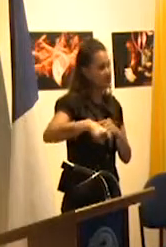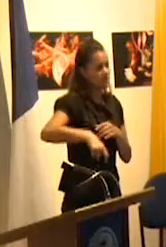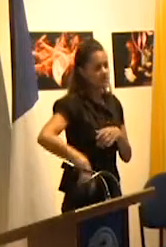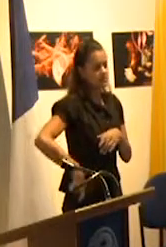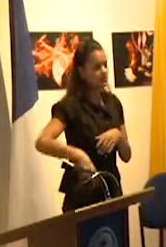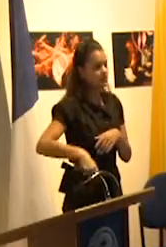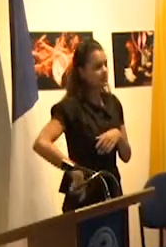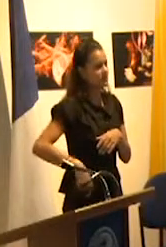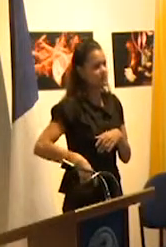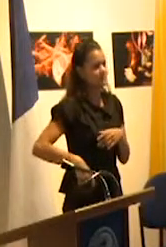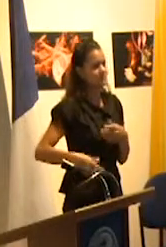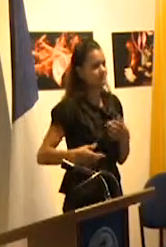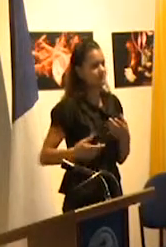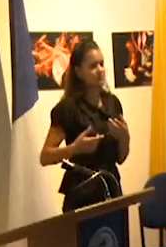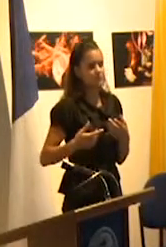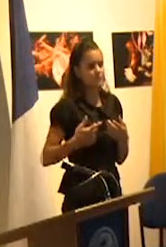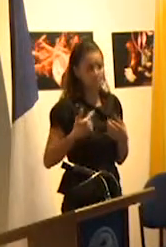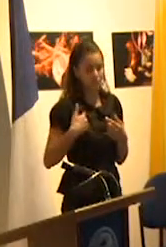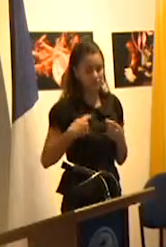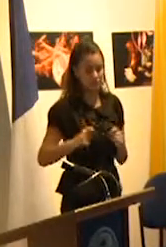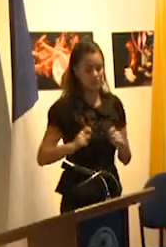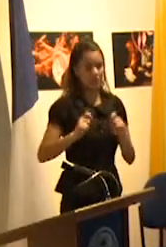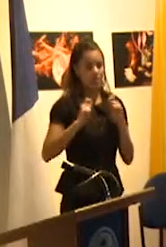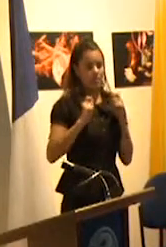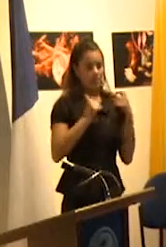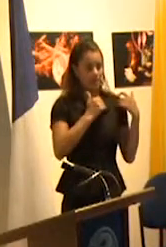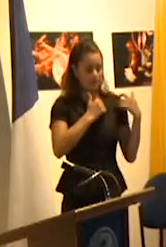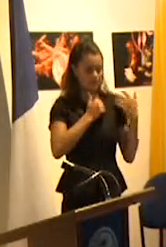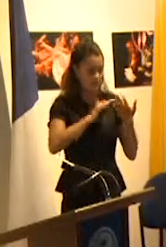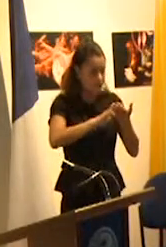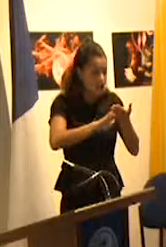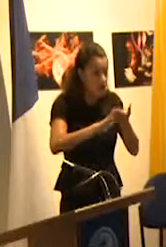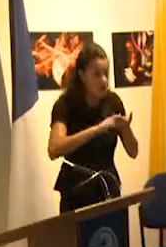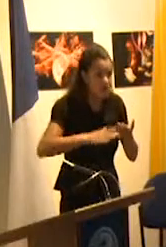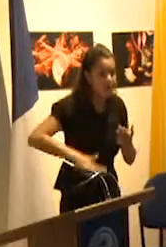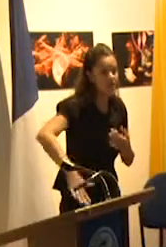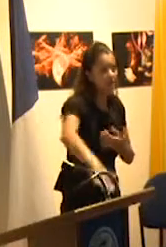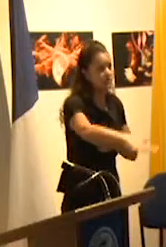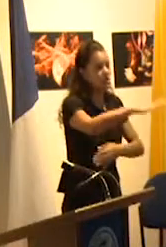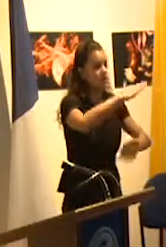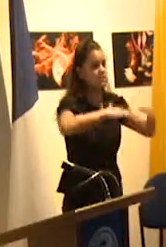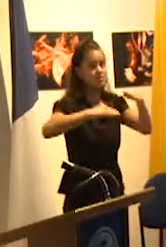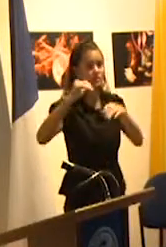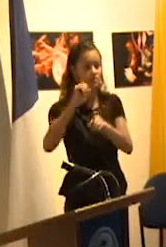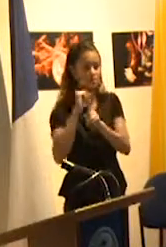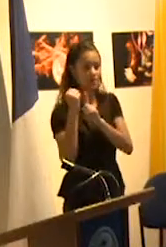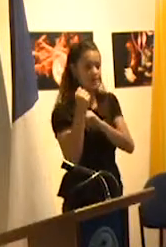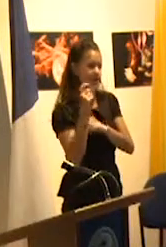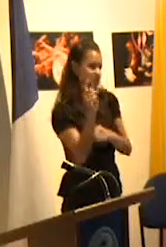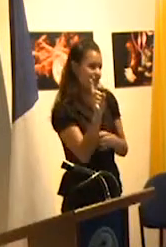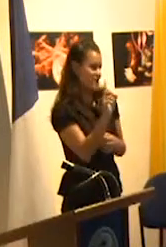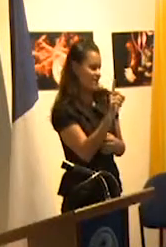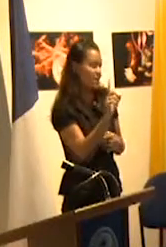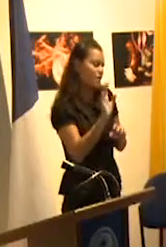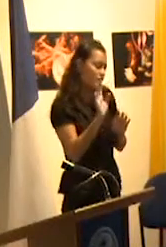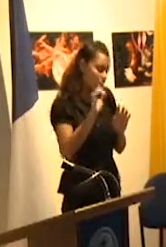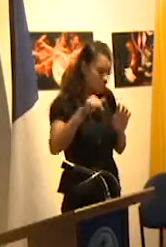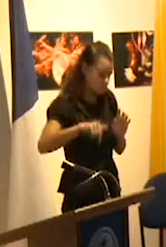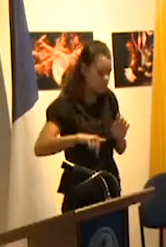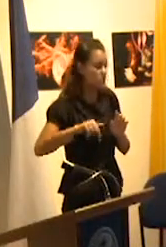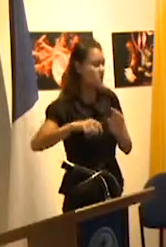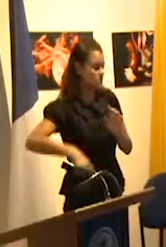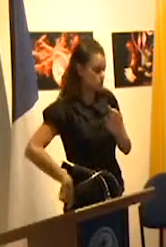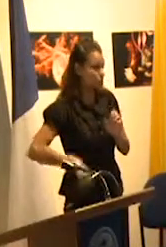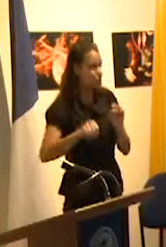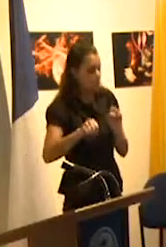puertas la reversión de esa desigualdad social por supuesto la escuela puede hacer muchas